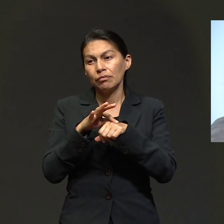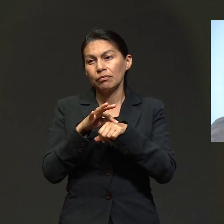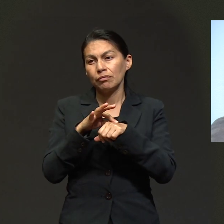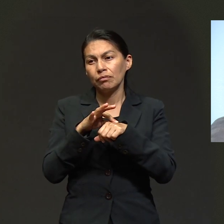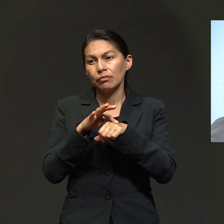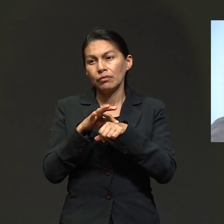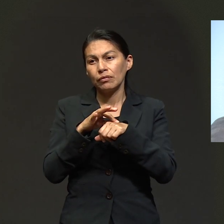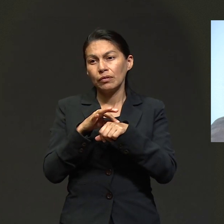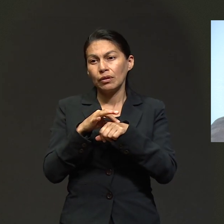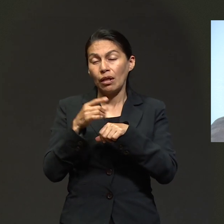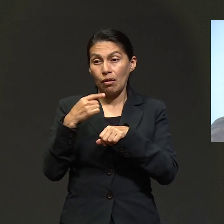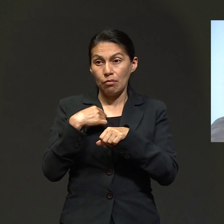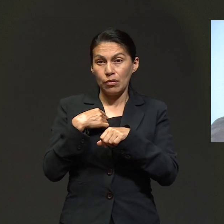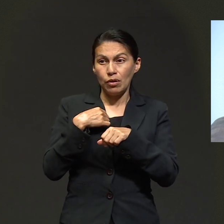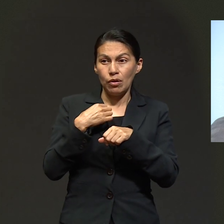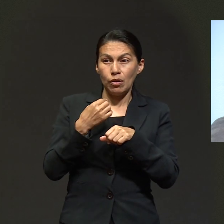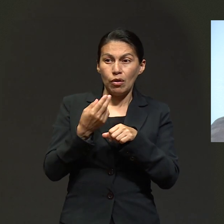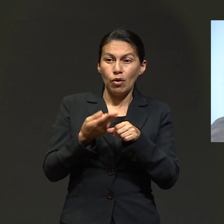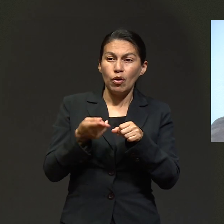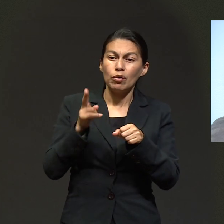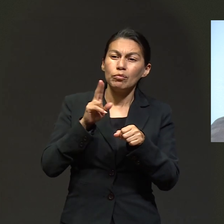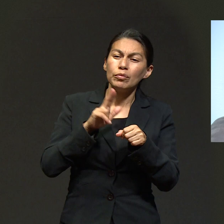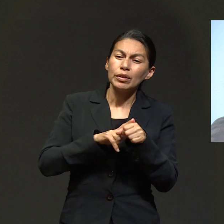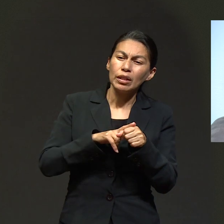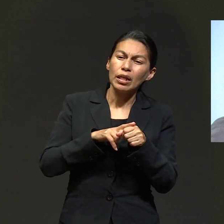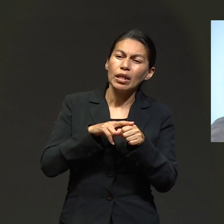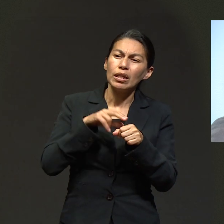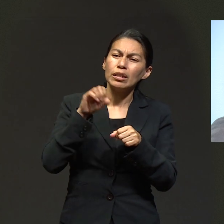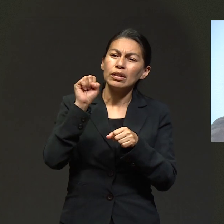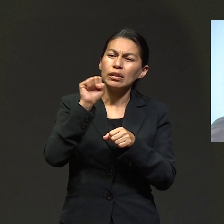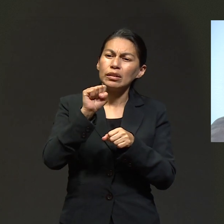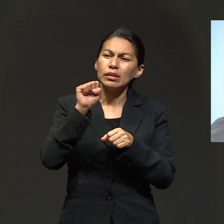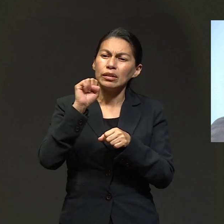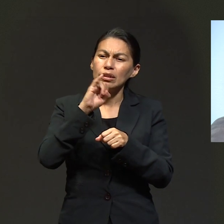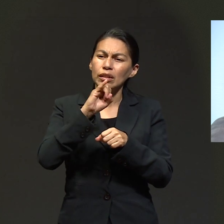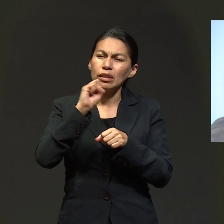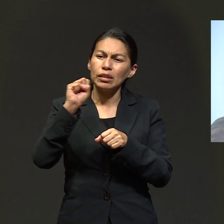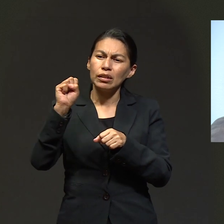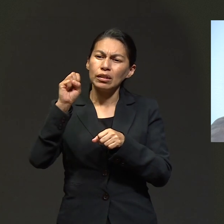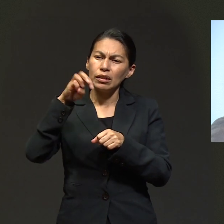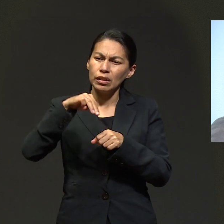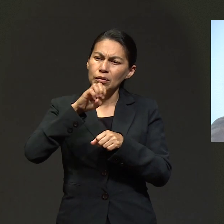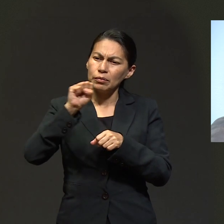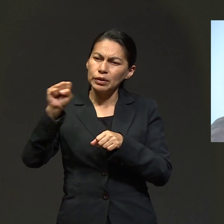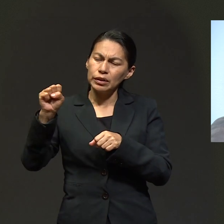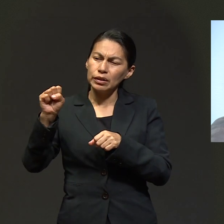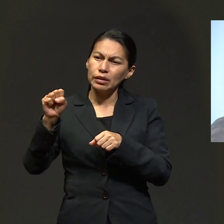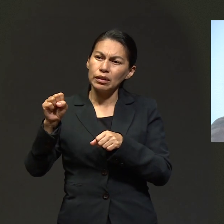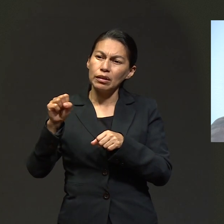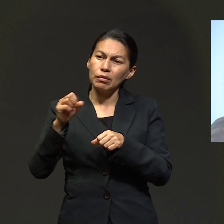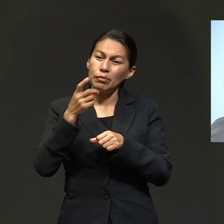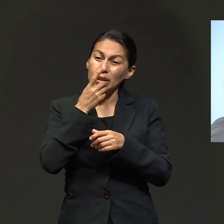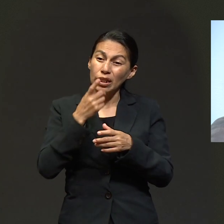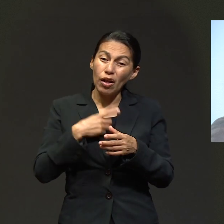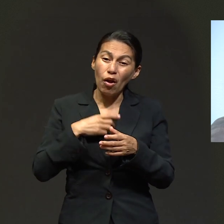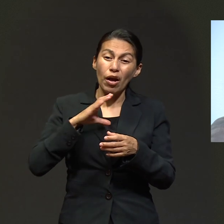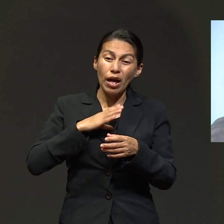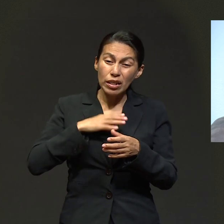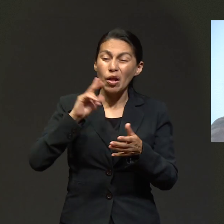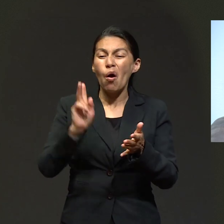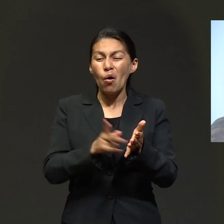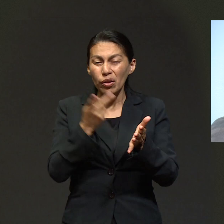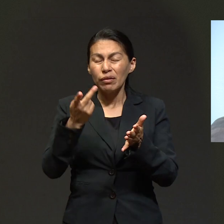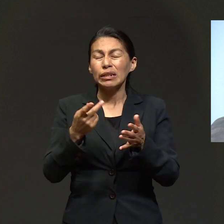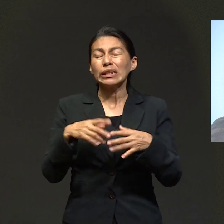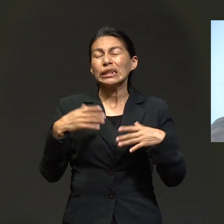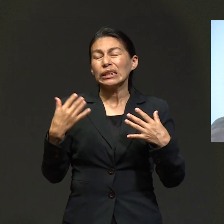fue testigo de todo este proceso y me llevaron al IMSS para que me hicieran estudios y pues ahí me dijeron